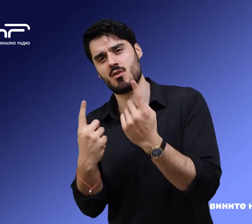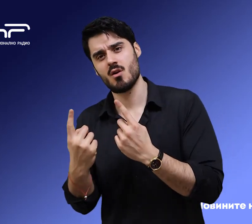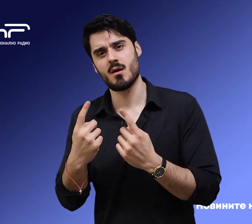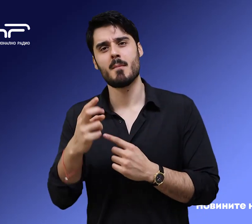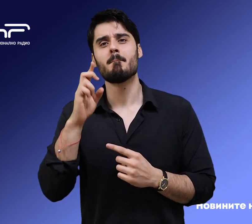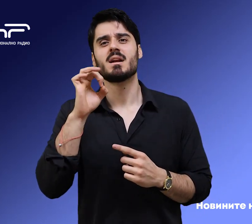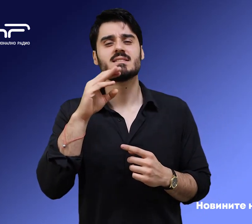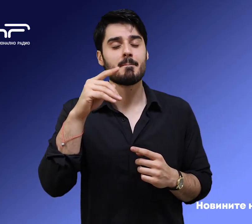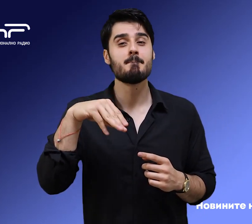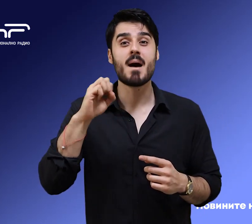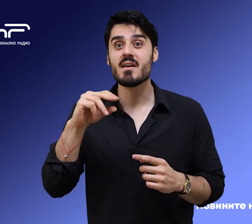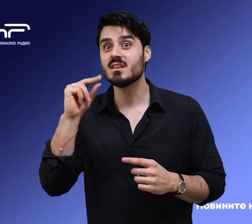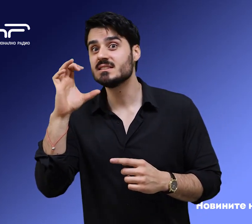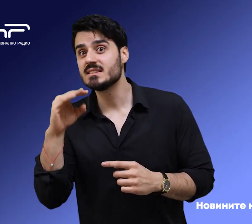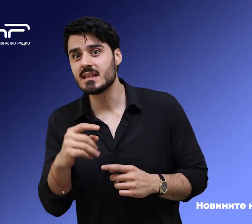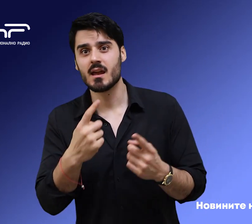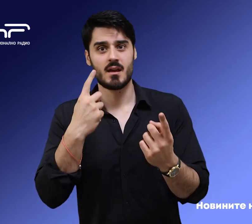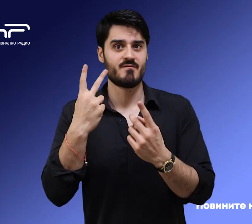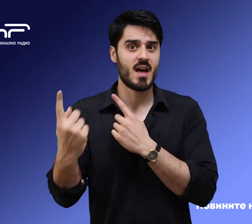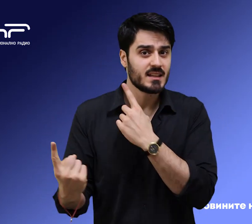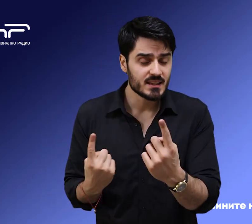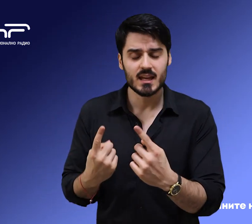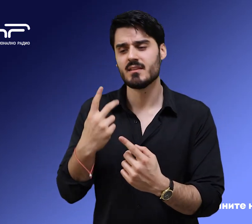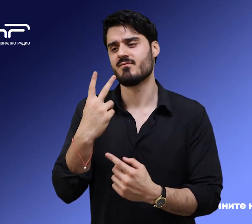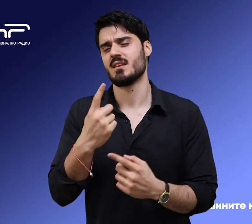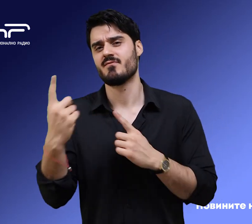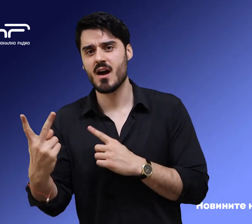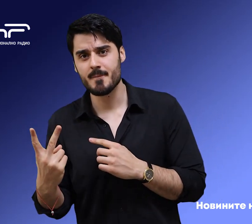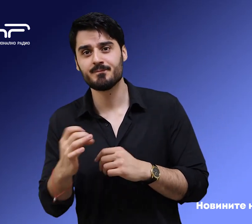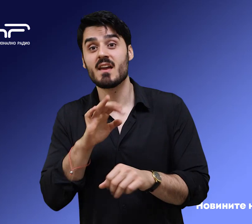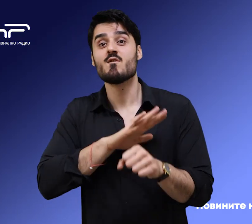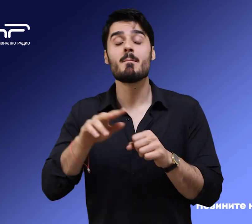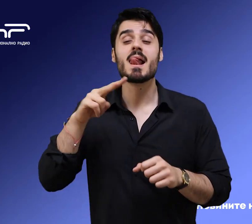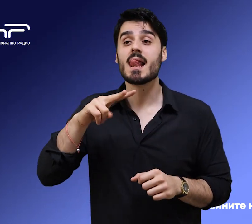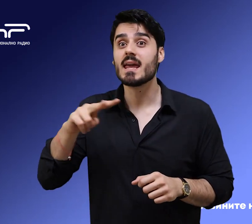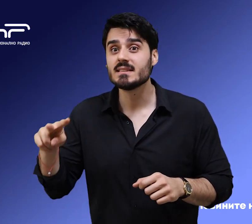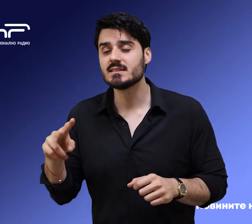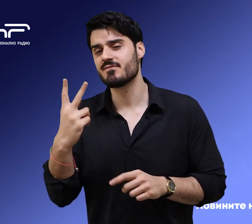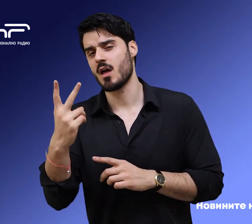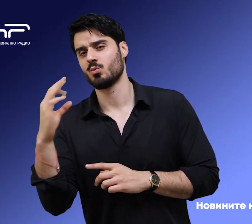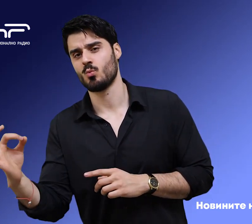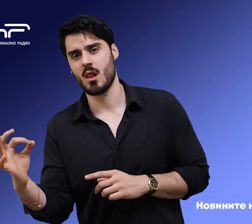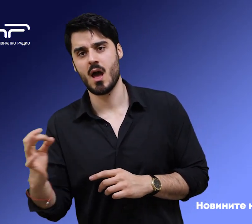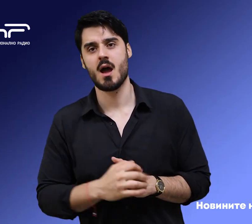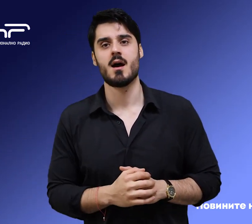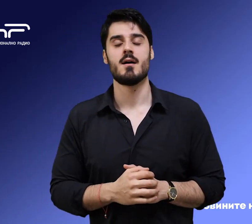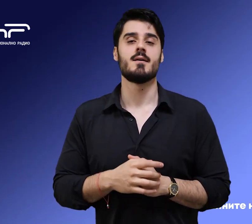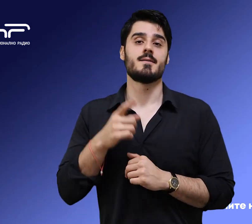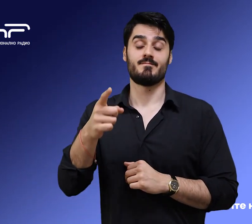и Манчестер Сити 0 на 3, Елестер Блекбарн 1 на 2 и Фулум Лиц 2 на 0. А в четвърт финал закупата на